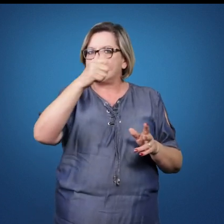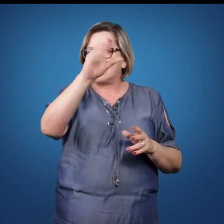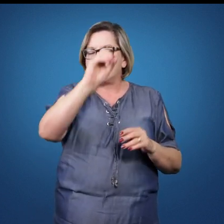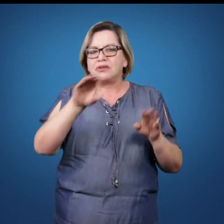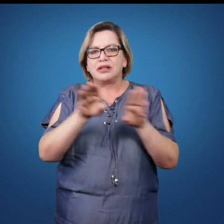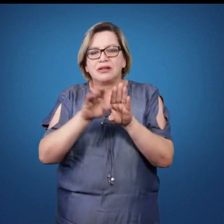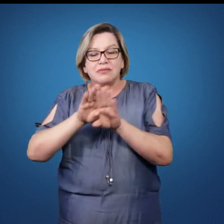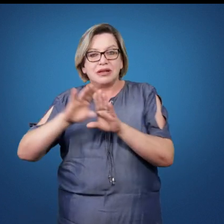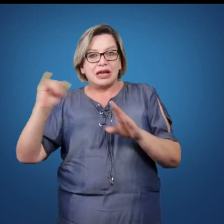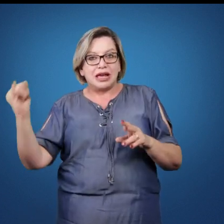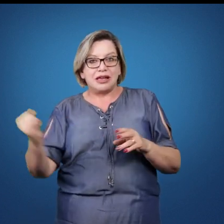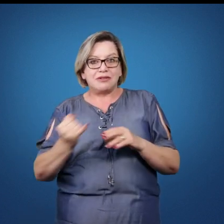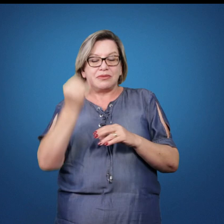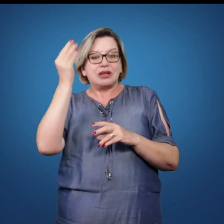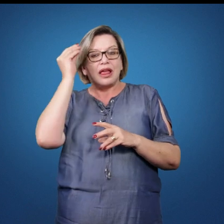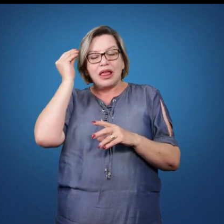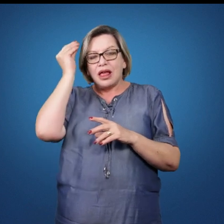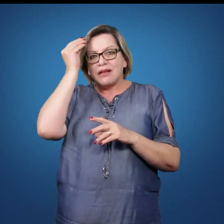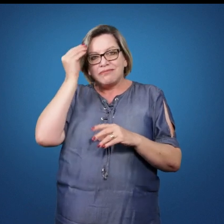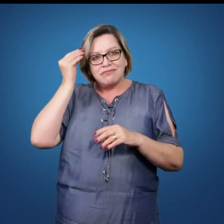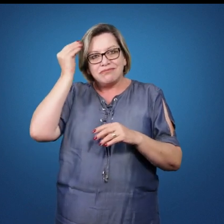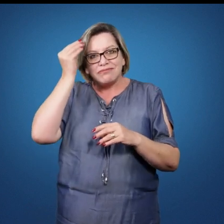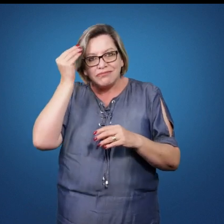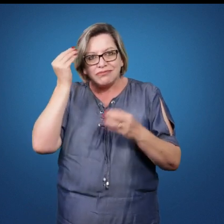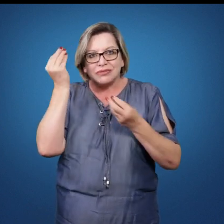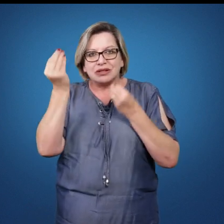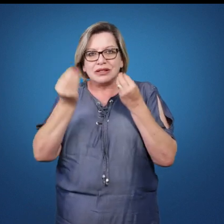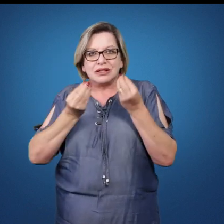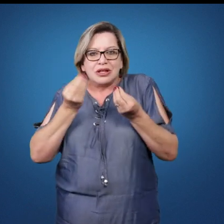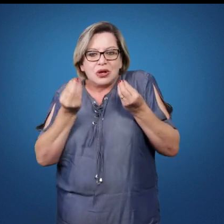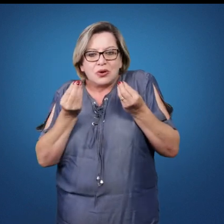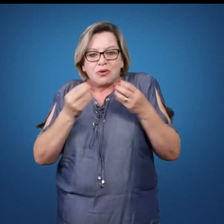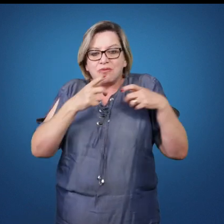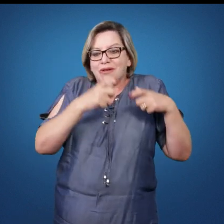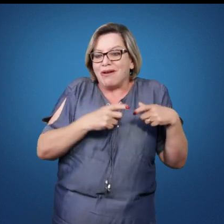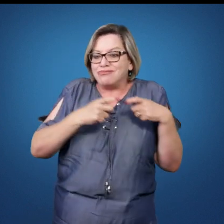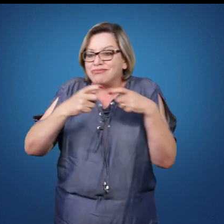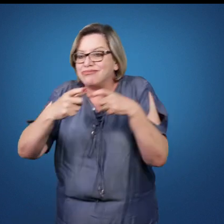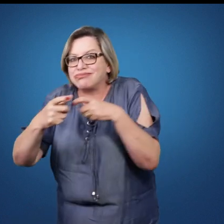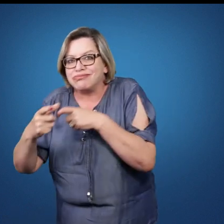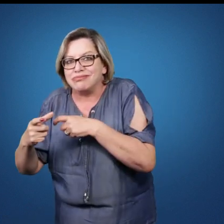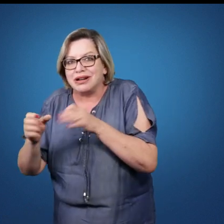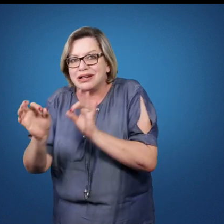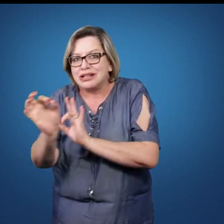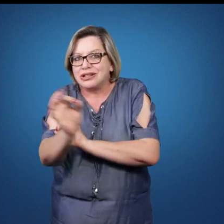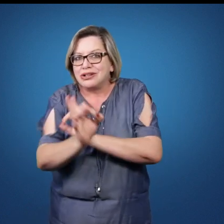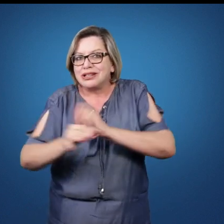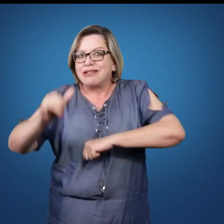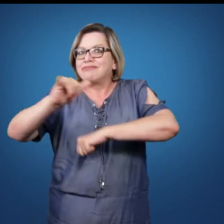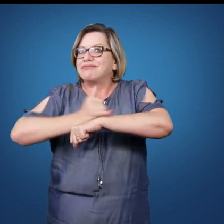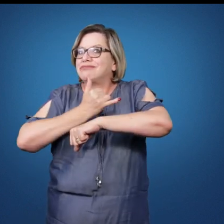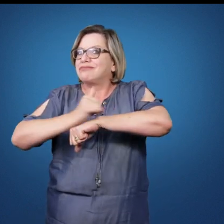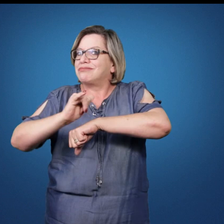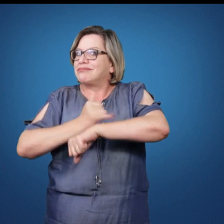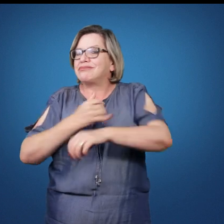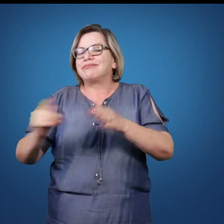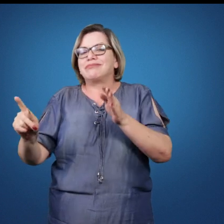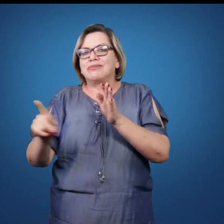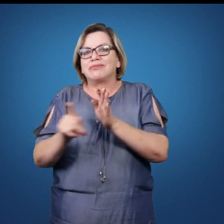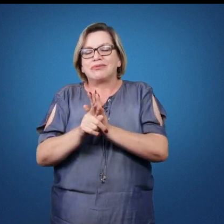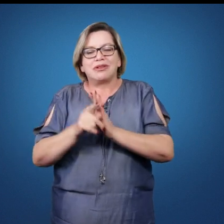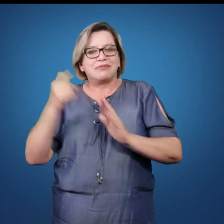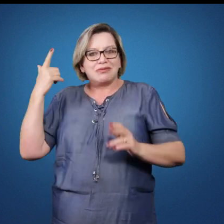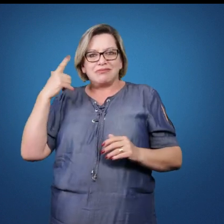importância da compreensão do aluno em relação ao posicionamento e a elaboração de estratégia para que alcance os